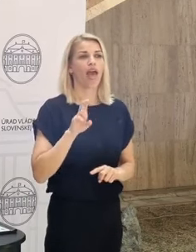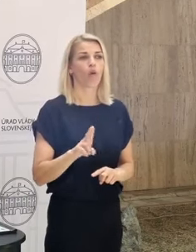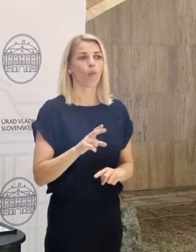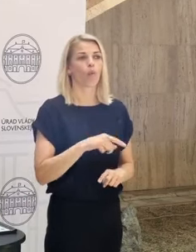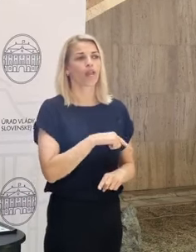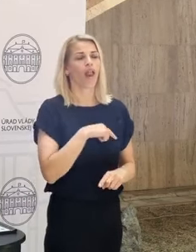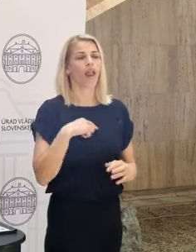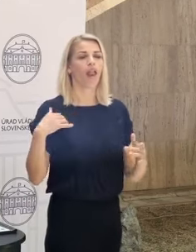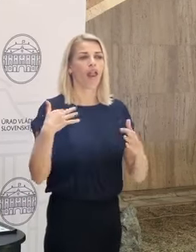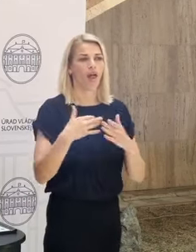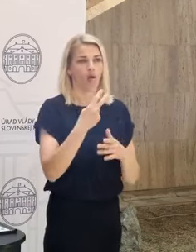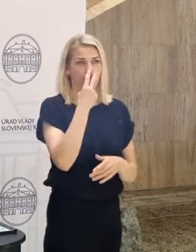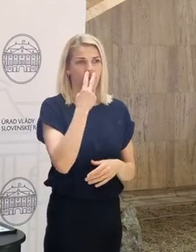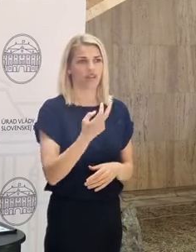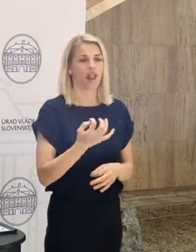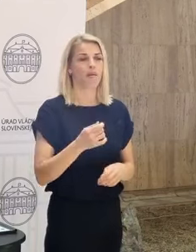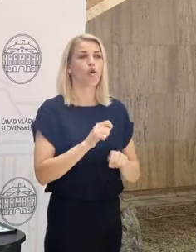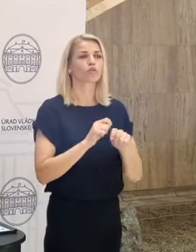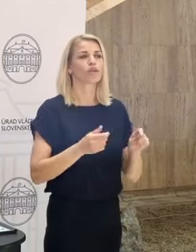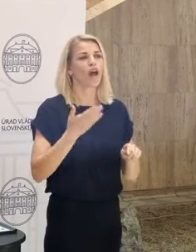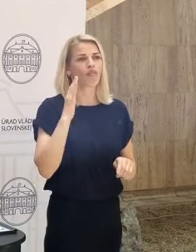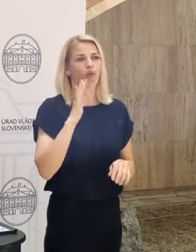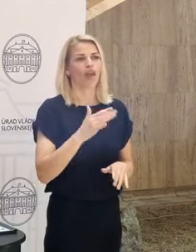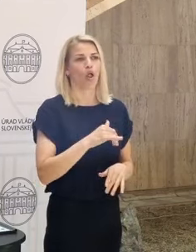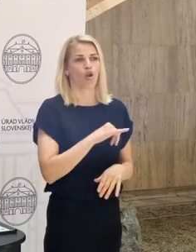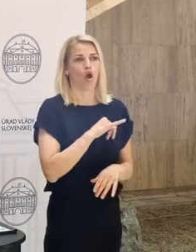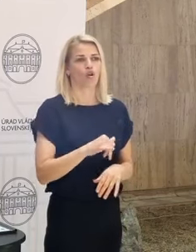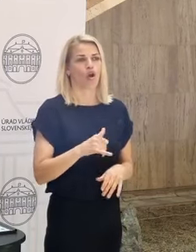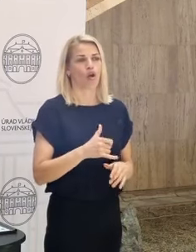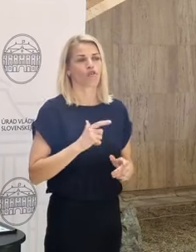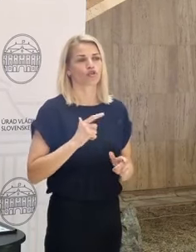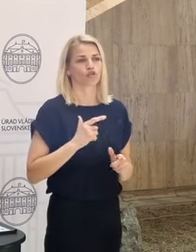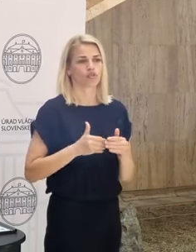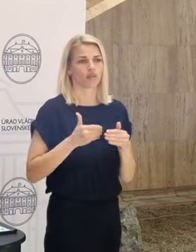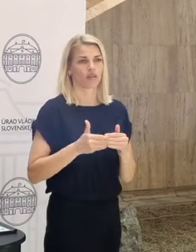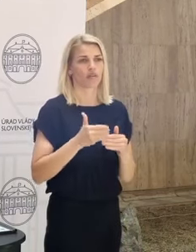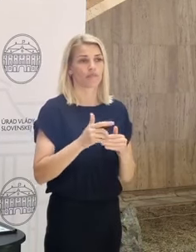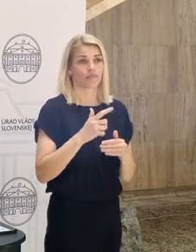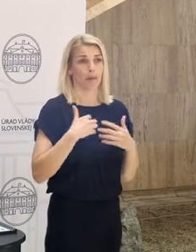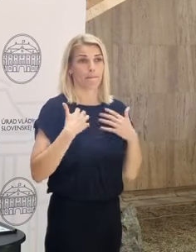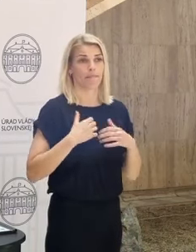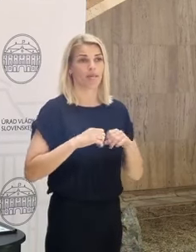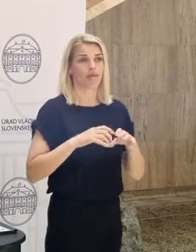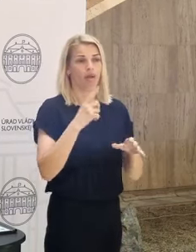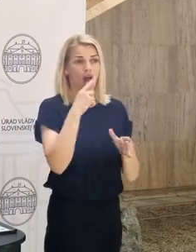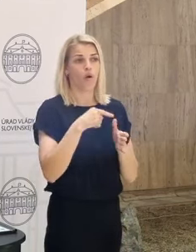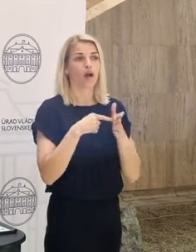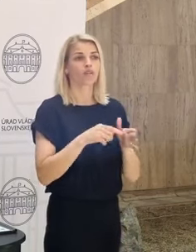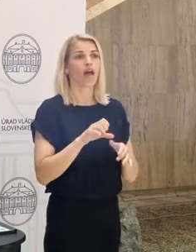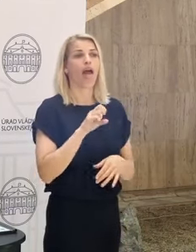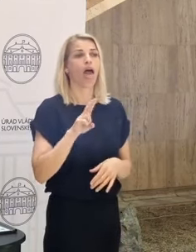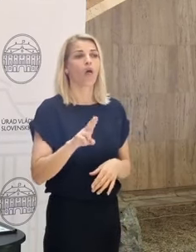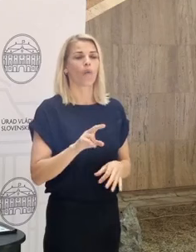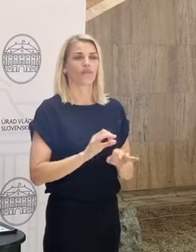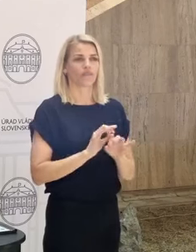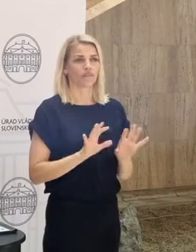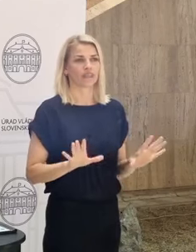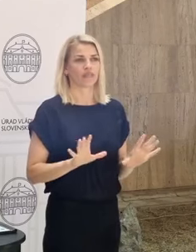dlho nevideli, pretože rozhodnutia trvali naozaj roky. Ale pandémia nám ukázala, že EÚ má na to,